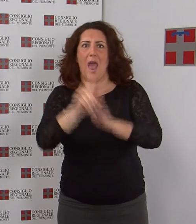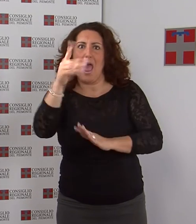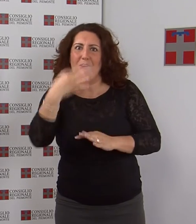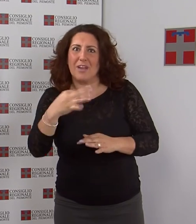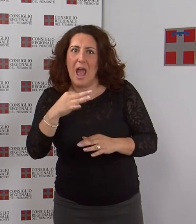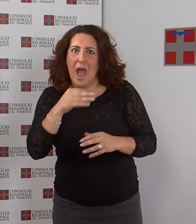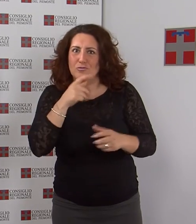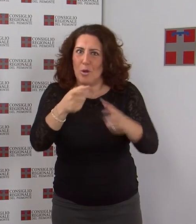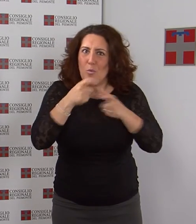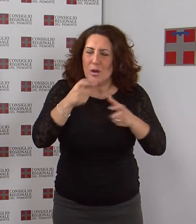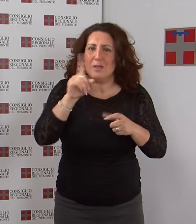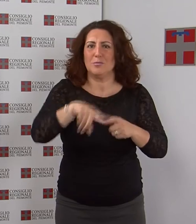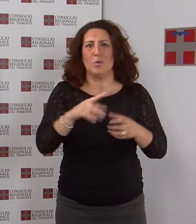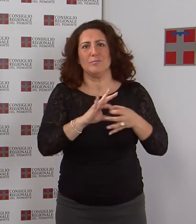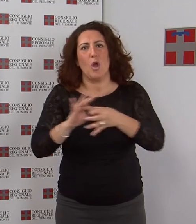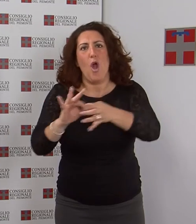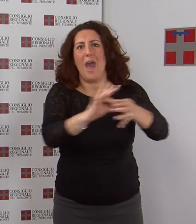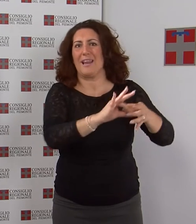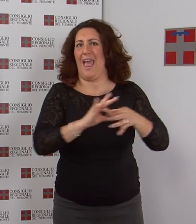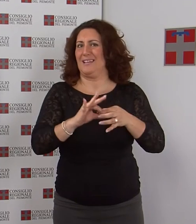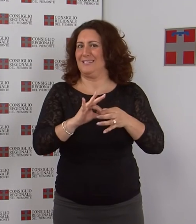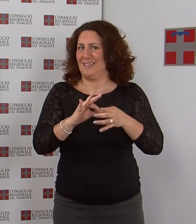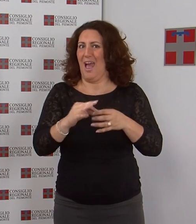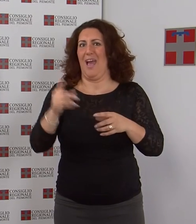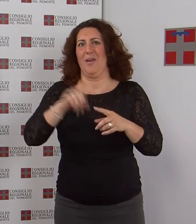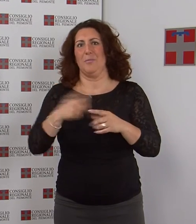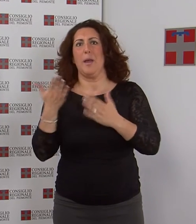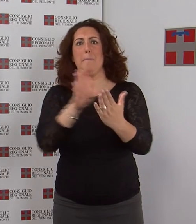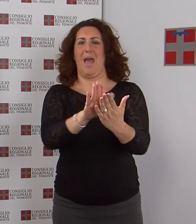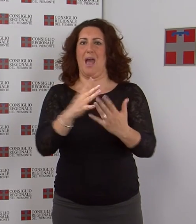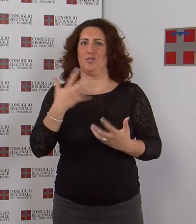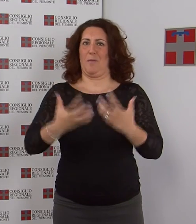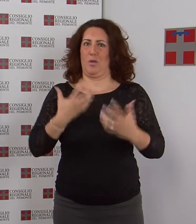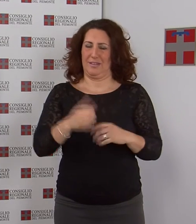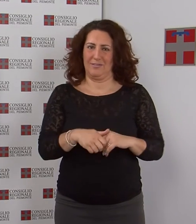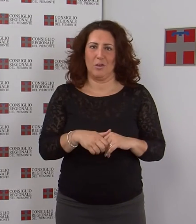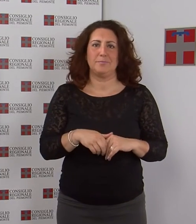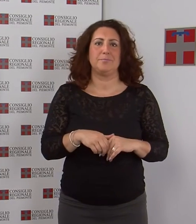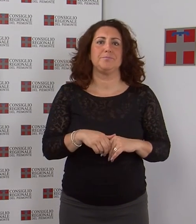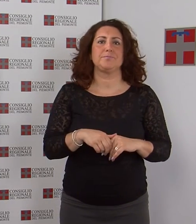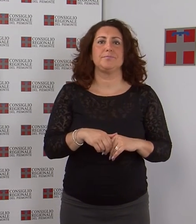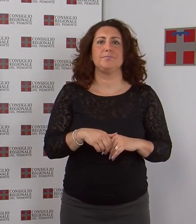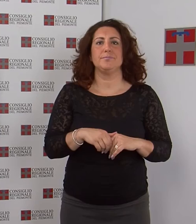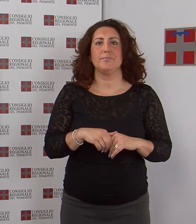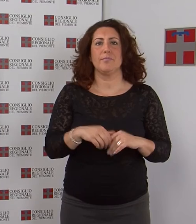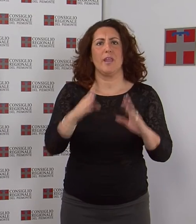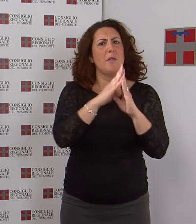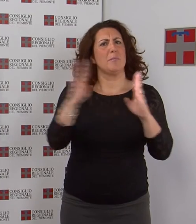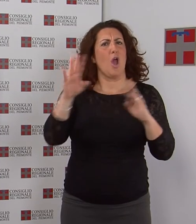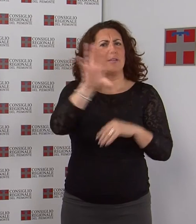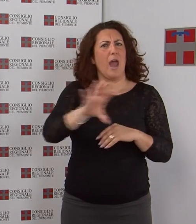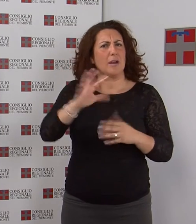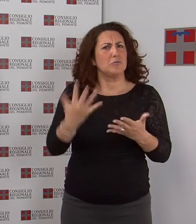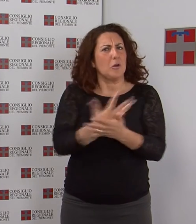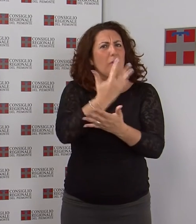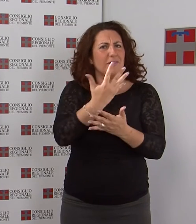impatto emotivo conferenza in battello sul po giugno ricco di novità per la biblioteca della regione che quest'anno ospita a